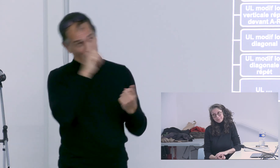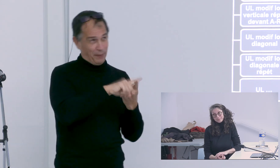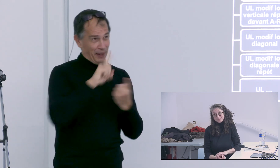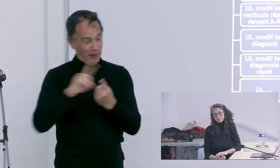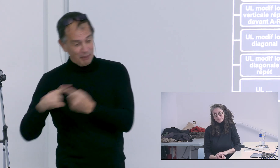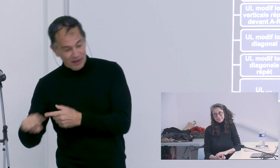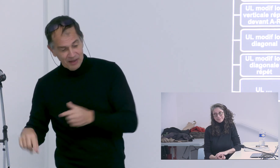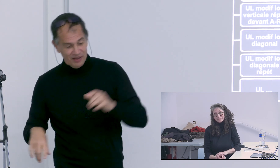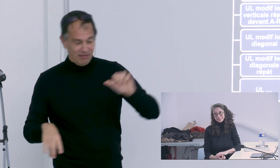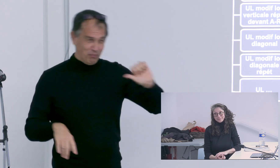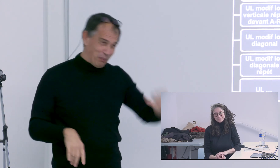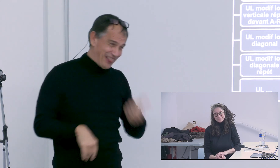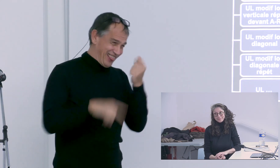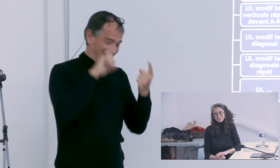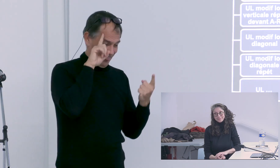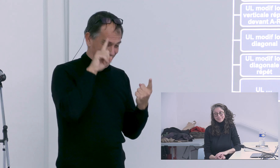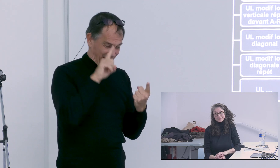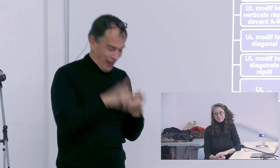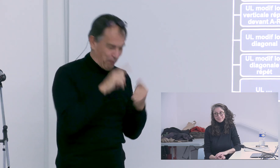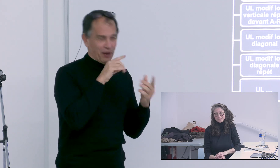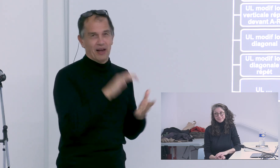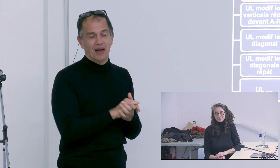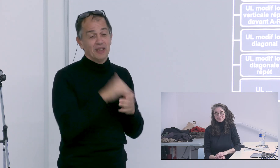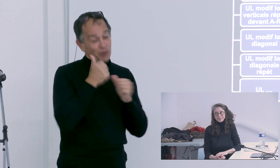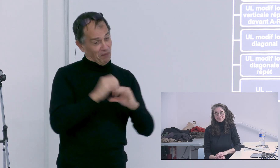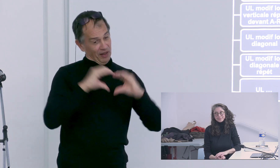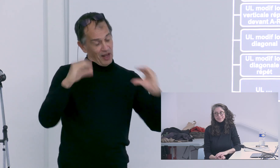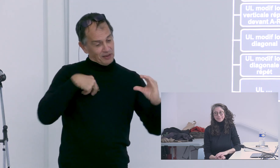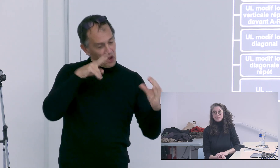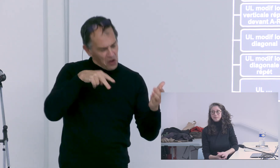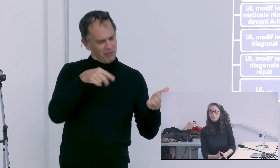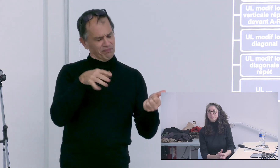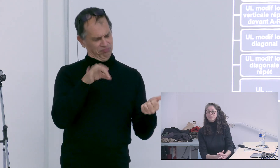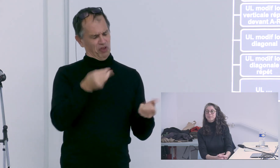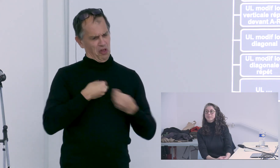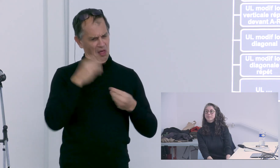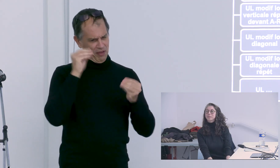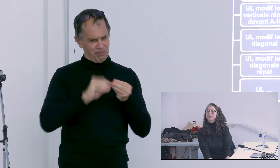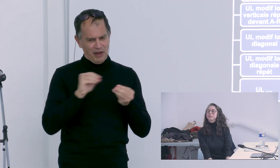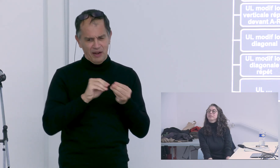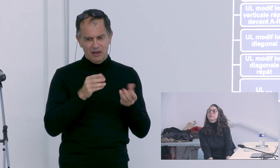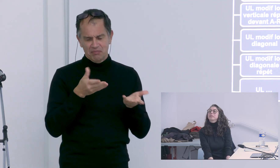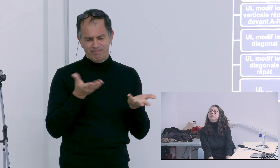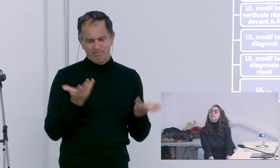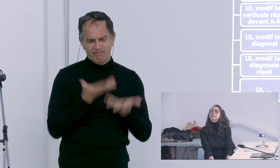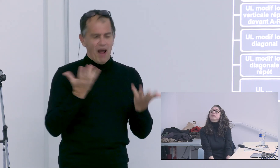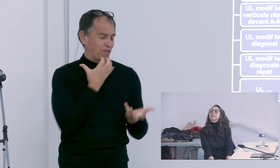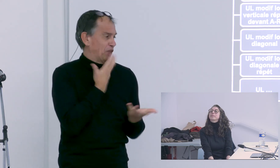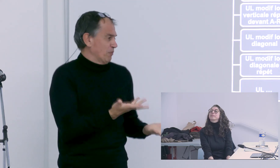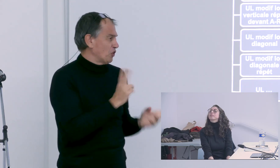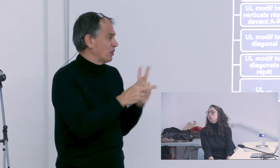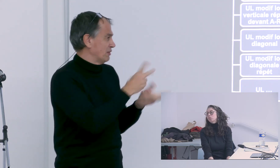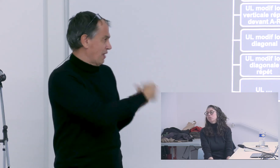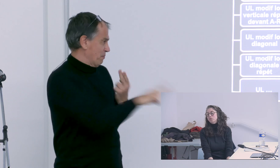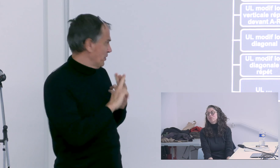donc j'ai quatre thématiques à aborder avec vous la première thématique porte sur une interrogation